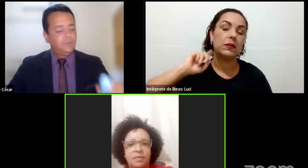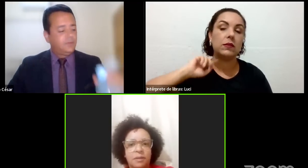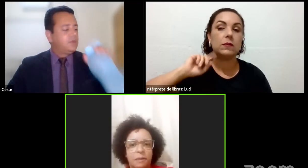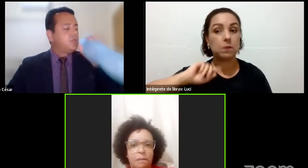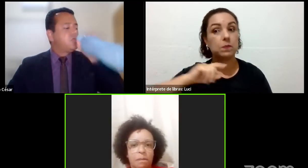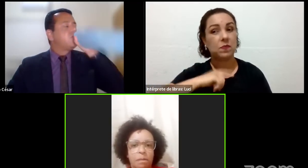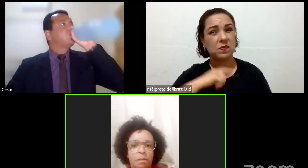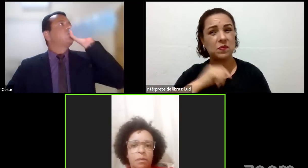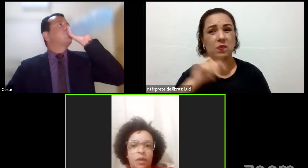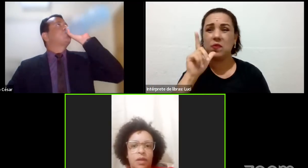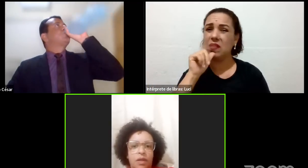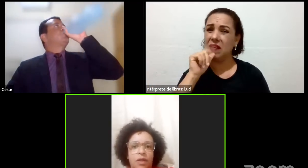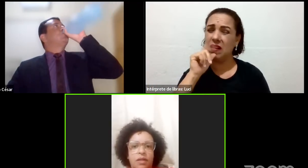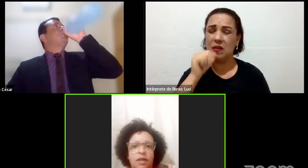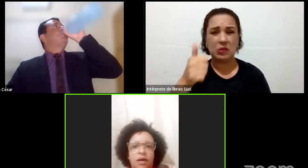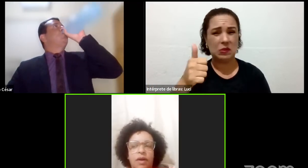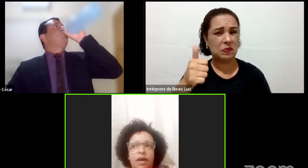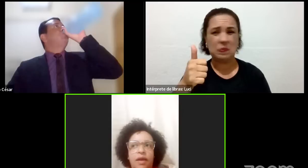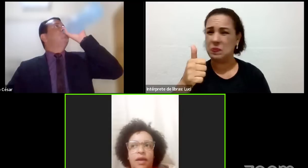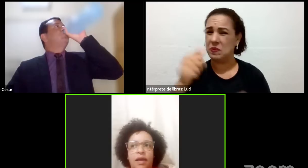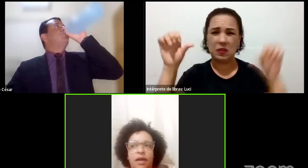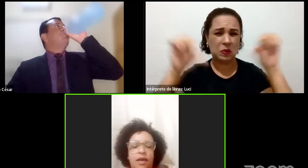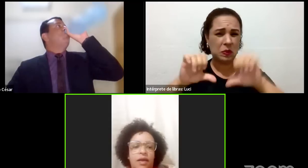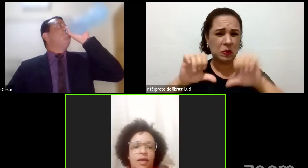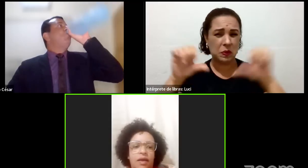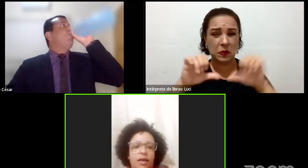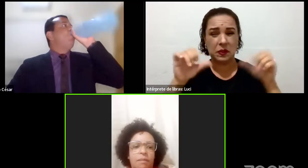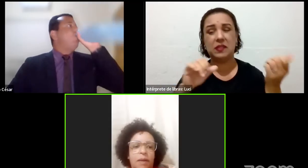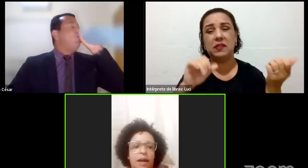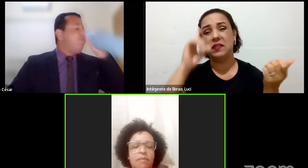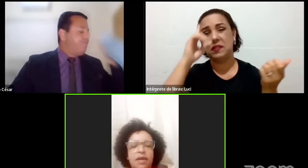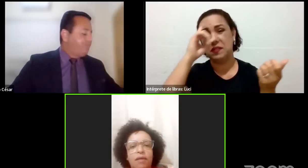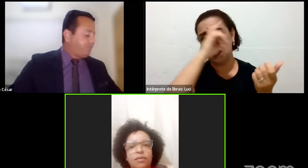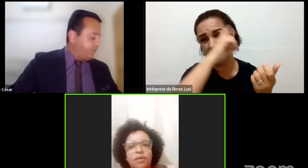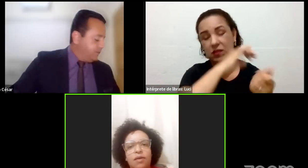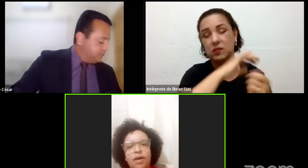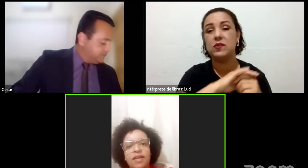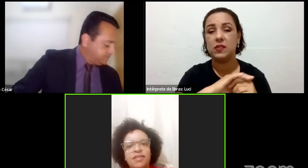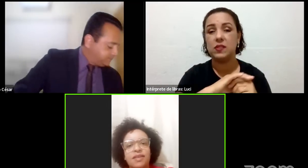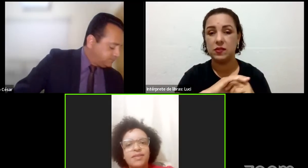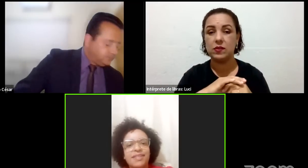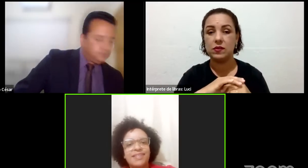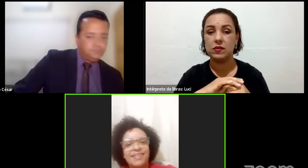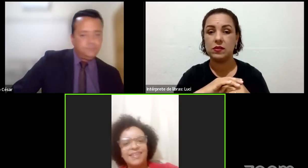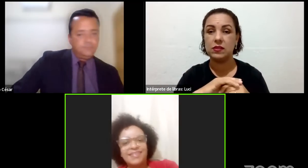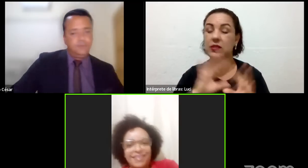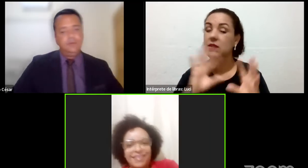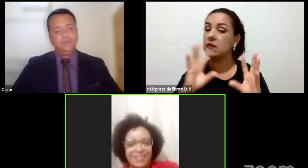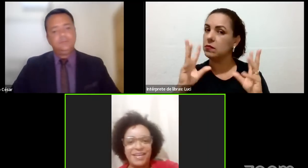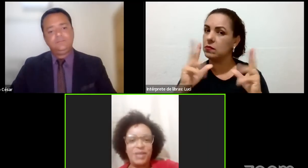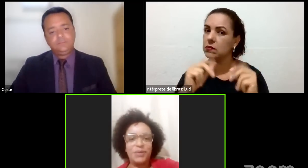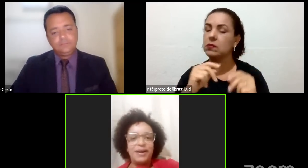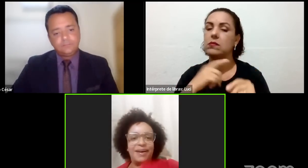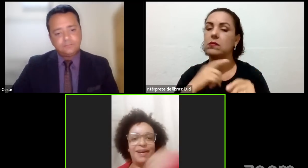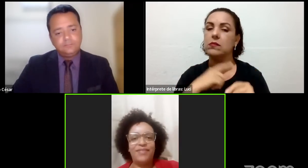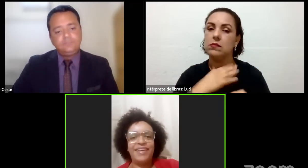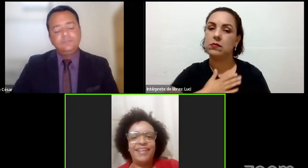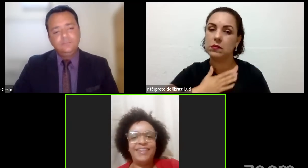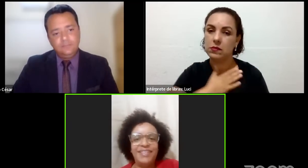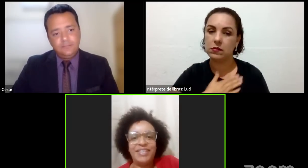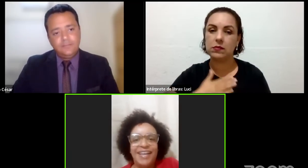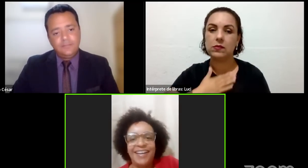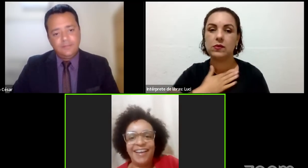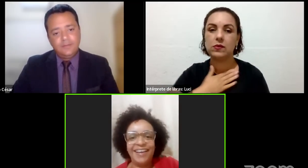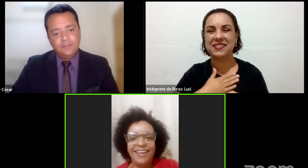péssima. Então, para mim, é uma questão assim, que se acertou a